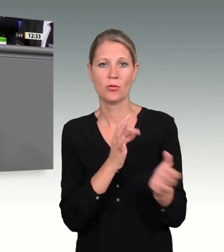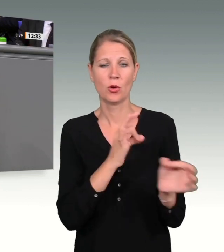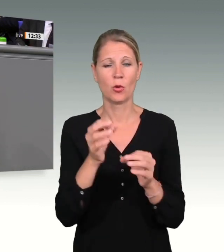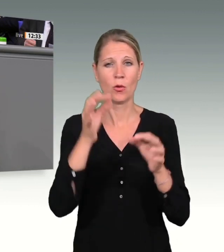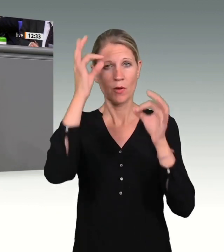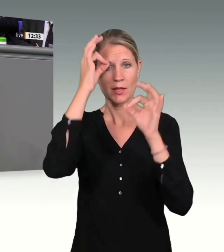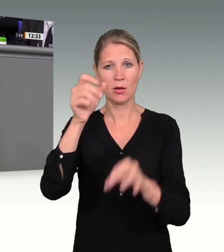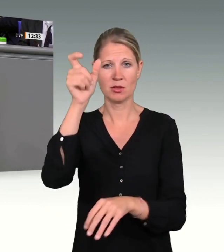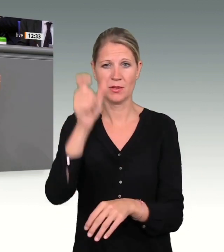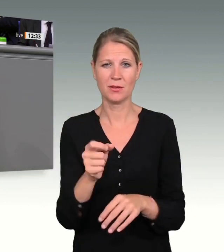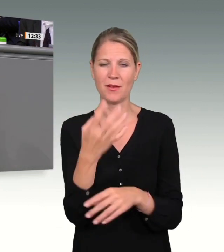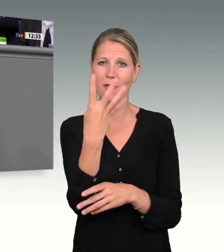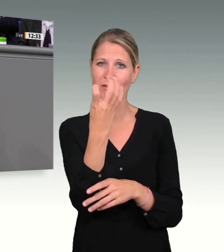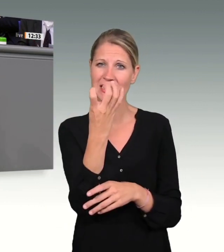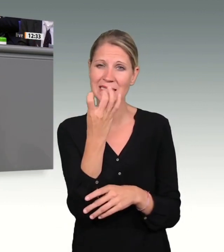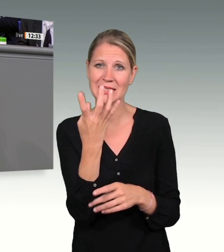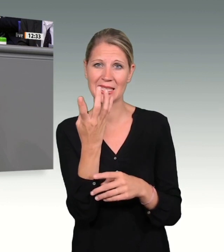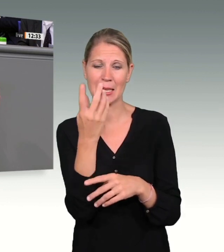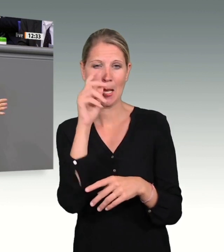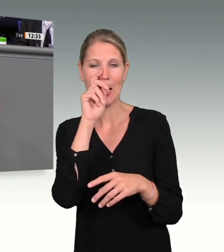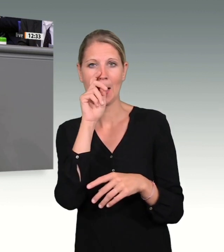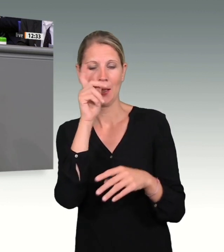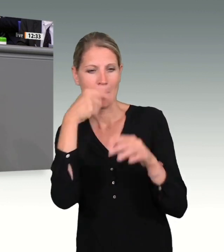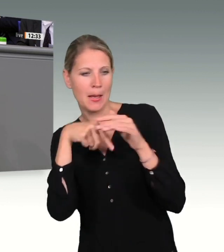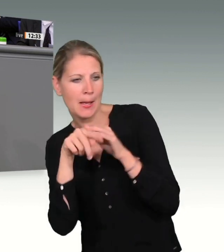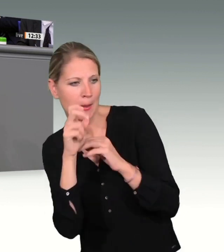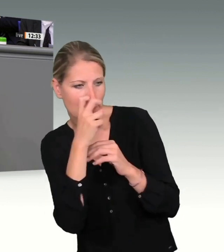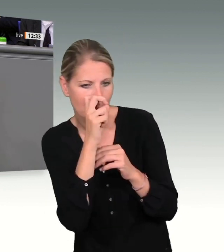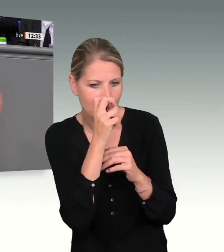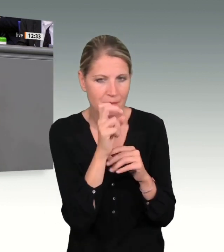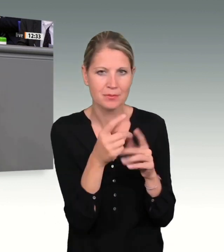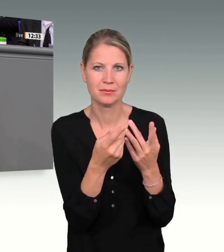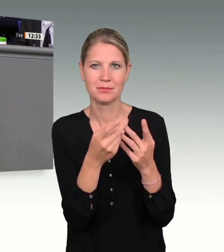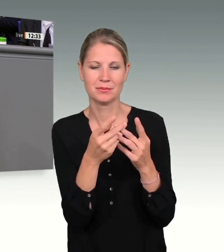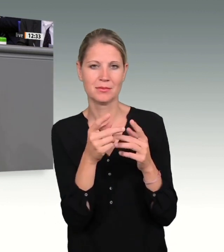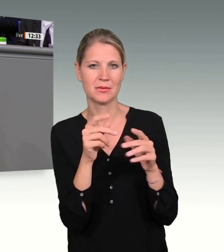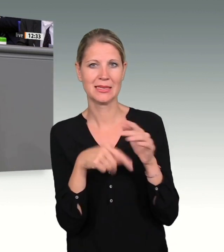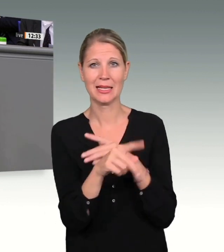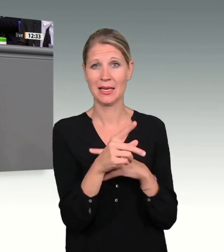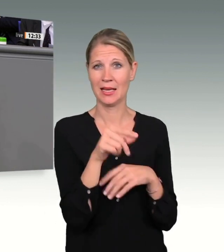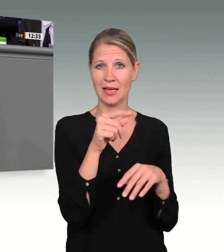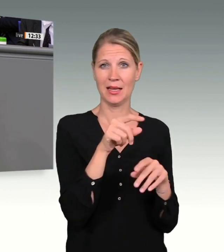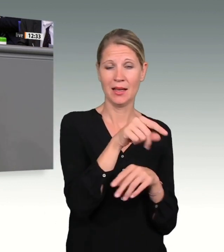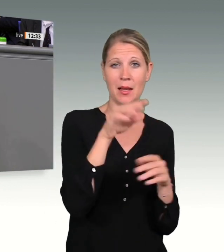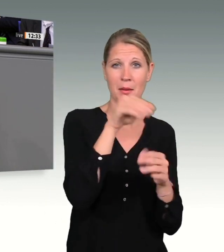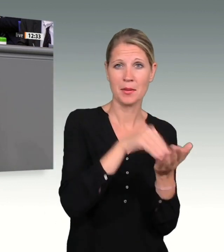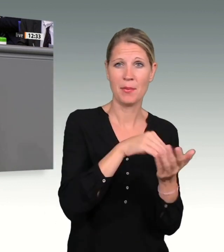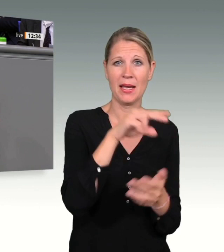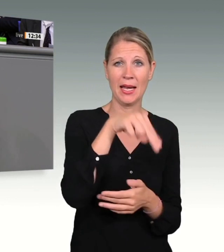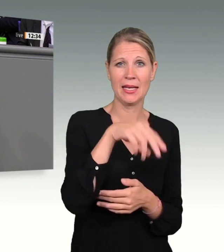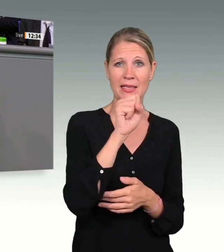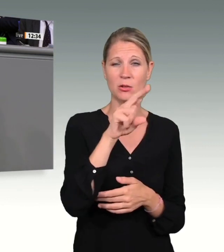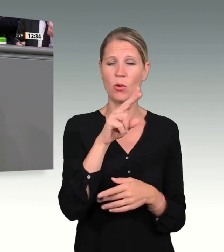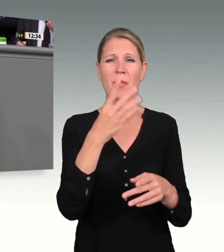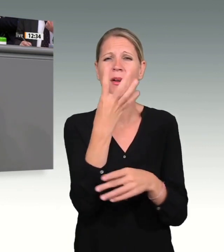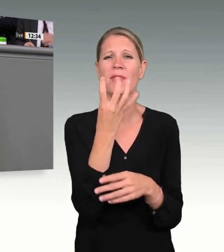Sicherheitsbehörden beim NSU, die über zehn Jahre lang nichts gewusst haben wollen. Acht Spitzel bei Anis Amri, die über